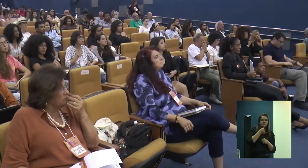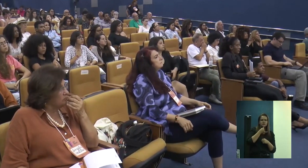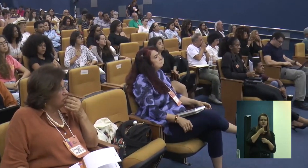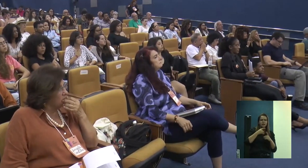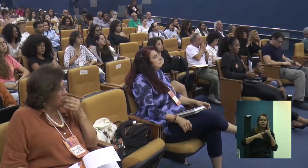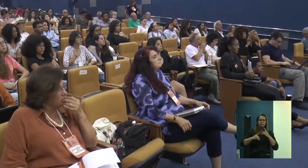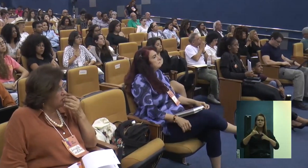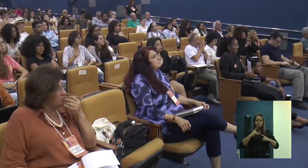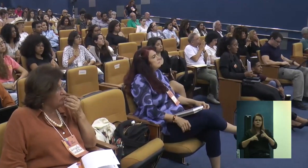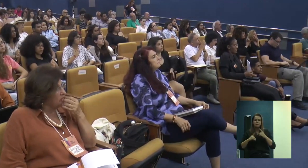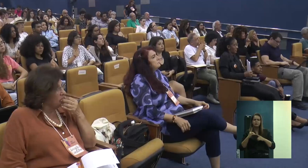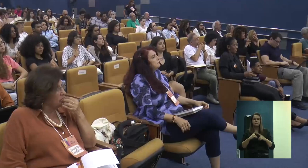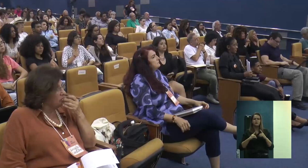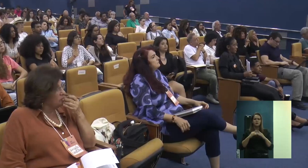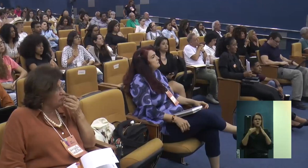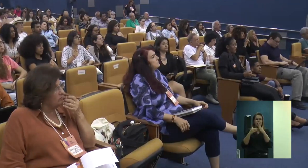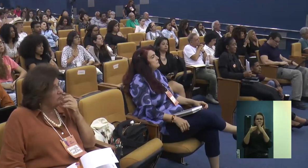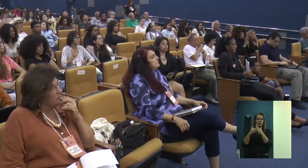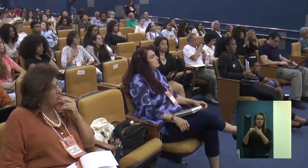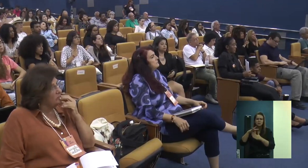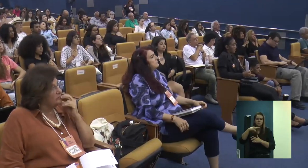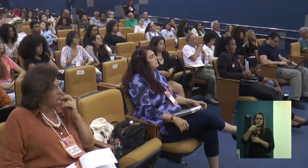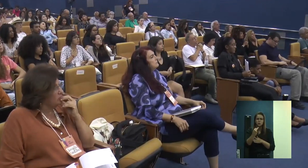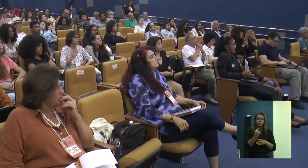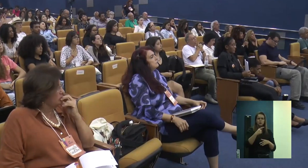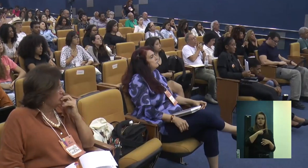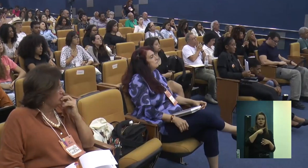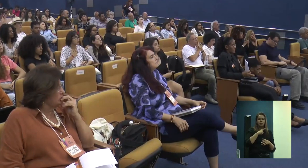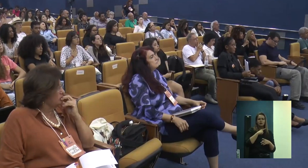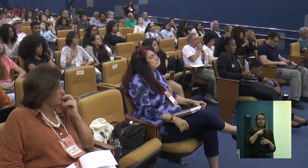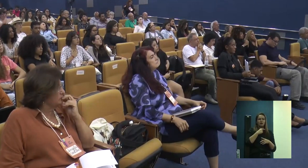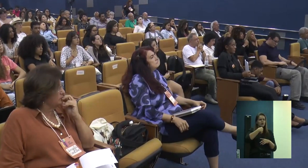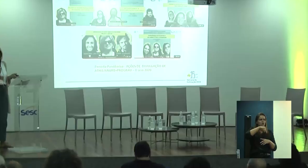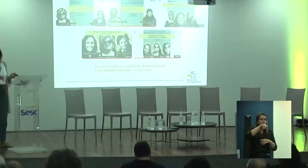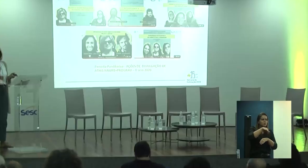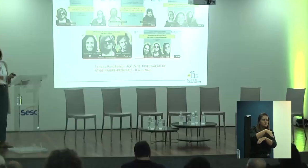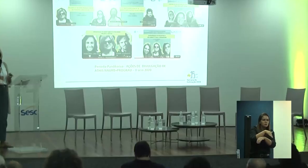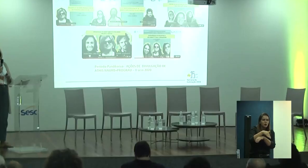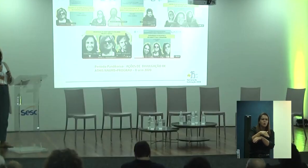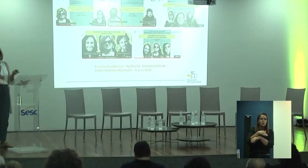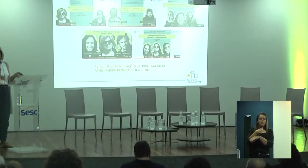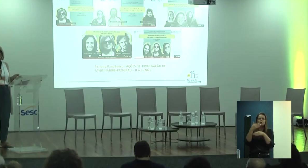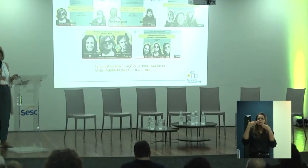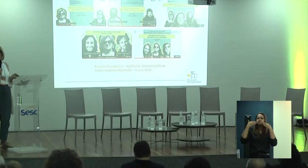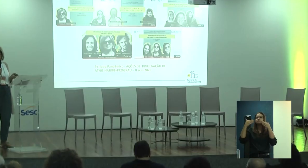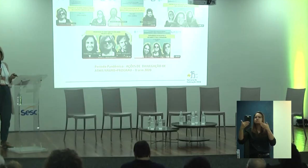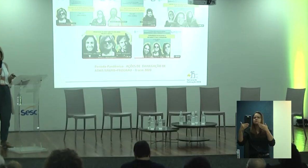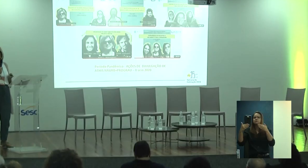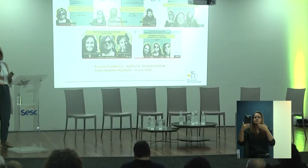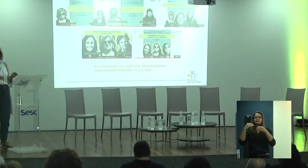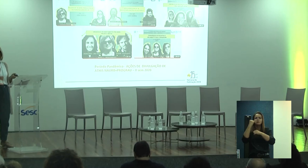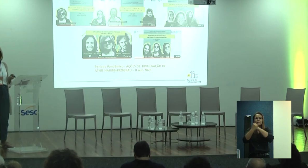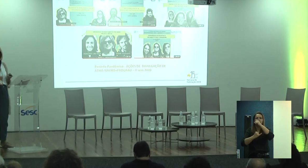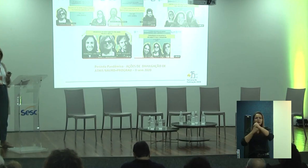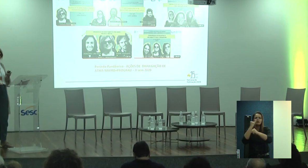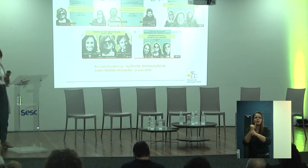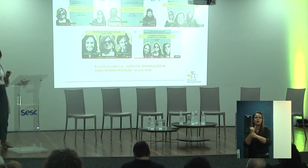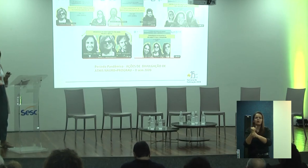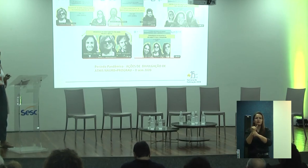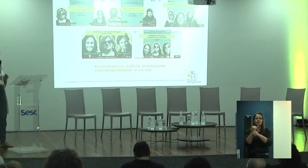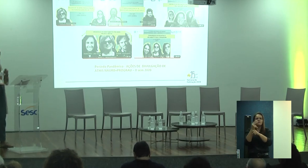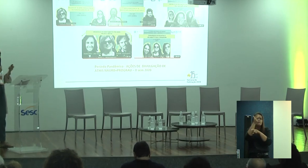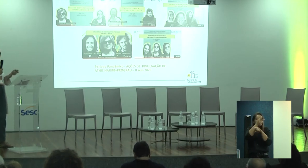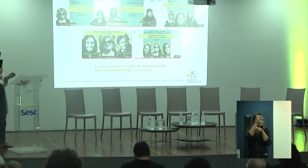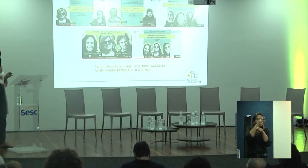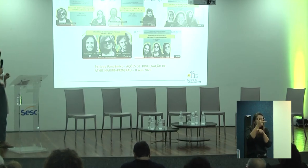limitação toda, dentro da qual a gente se encontrava, disse, não, vamos botar a cara na rua, qual é a maneira de botar a cara na rua? Vamos para a internet, vamos começar a criar